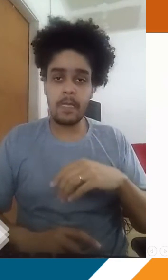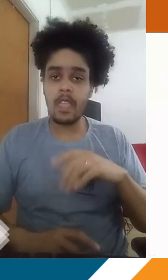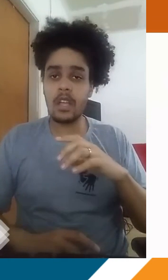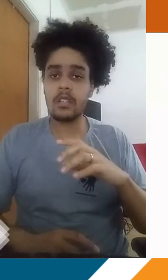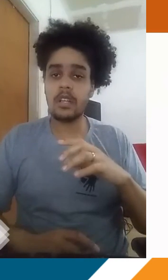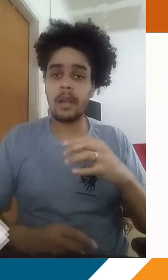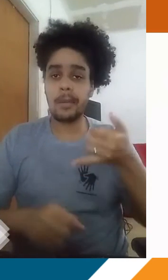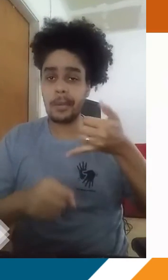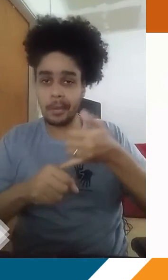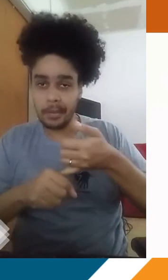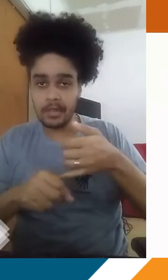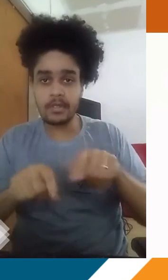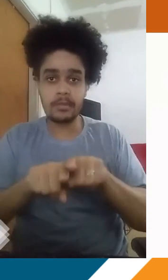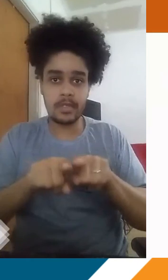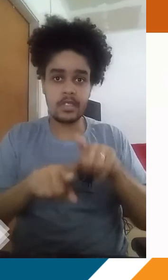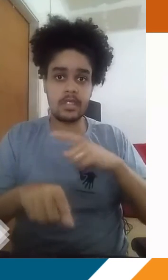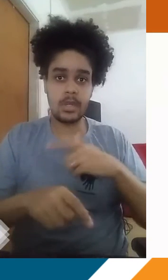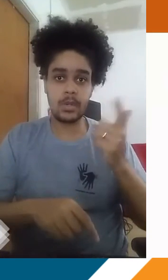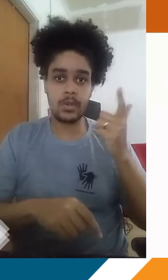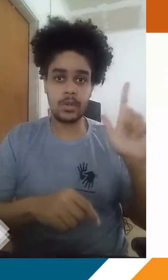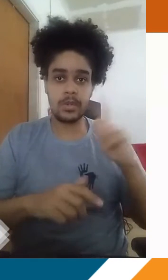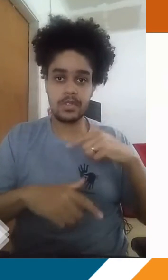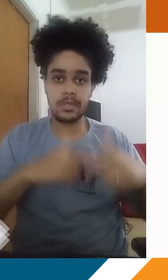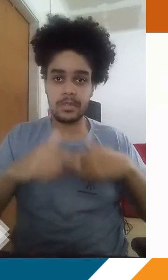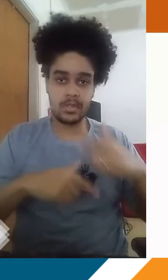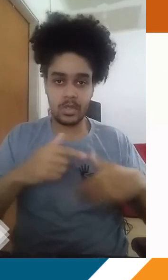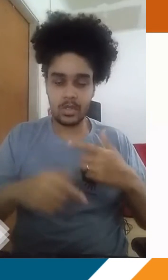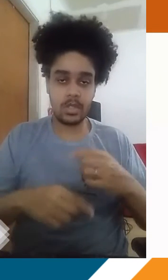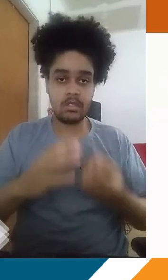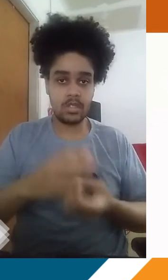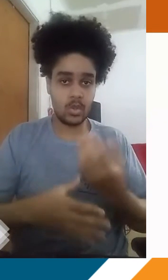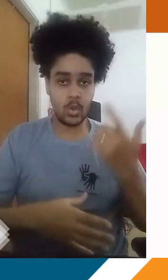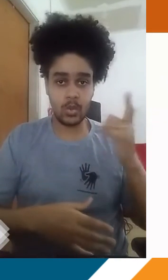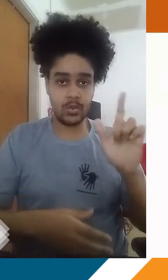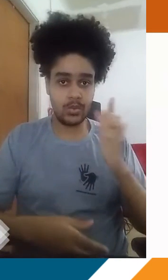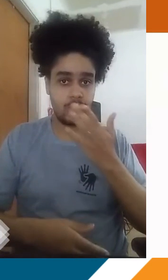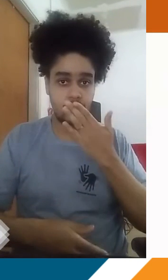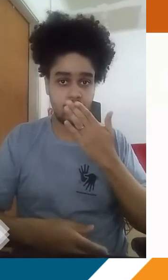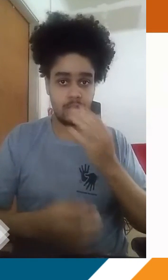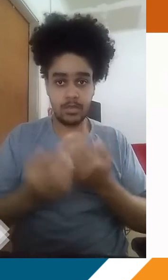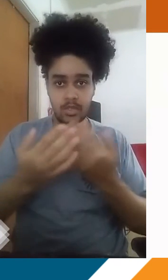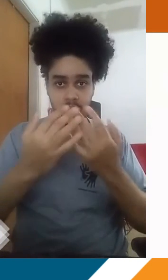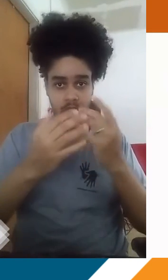dos combustíveis fósseis, existem outras atividades que produzem outros tipos de gases que são tão